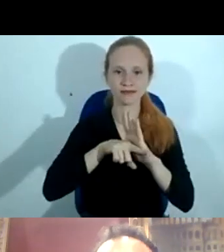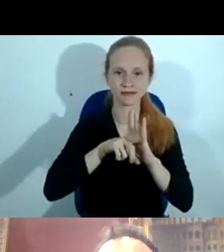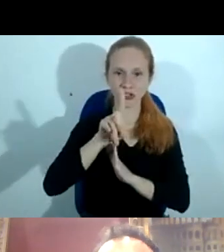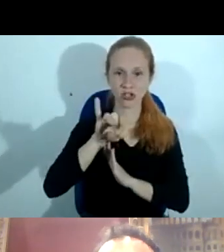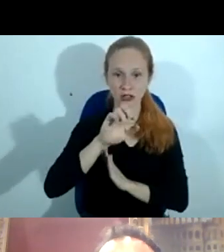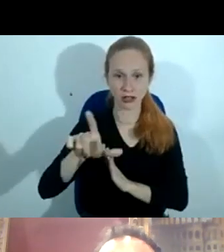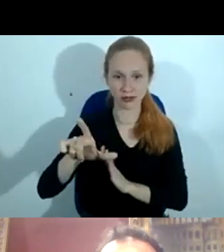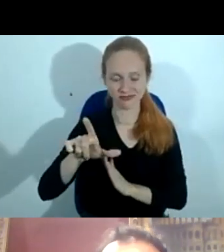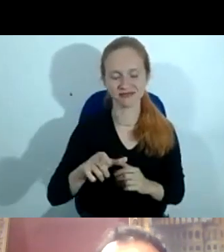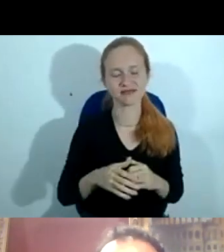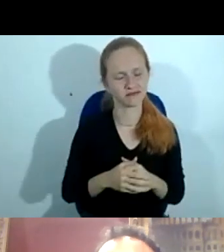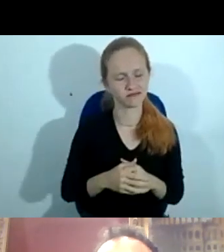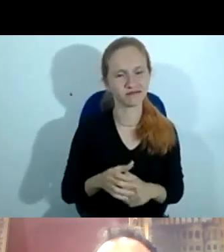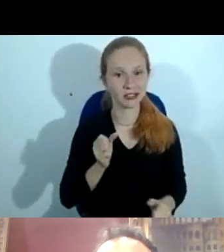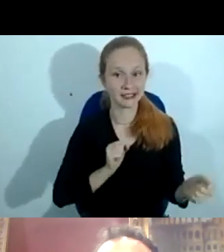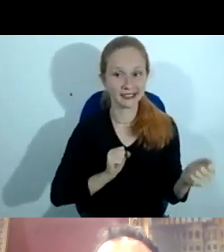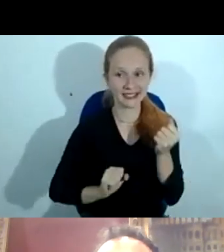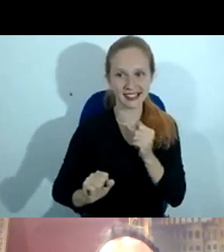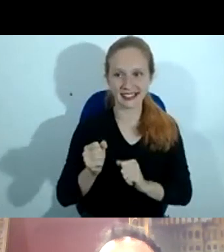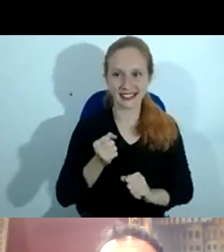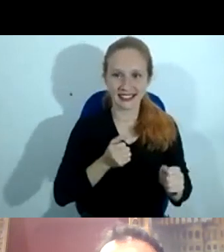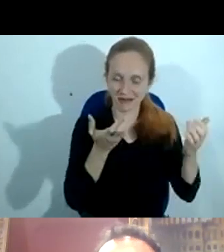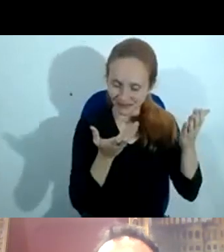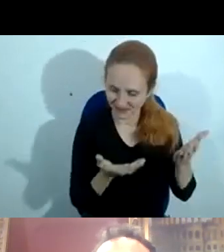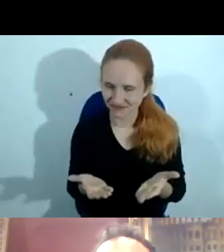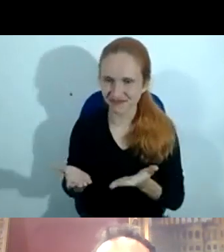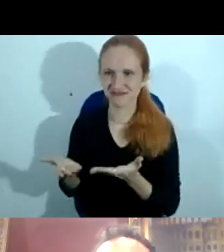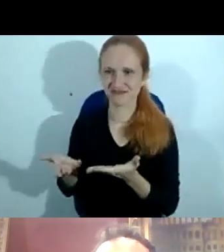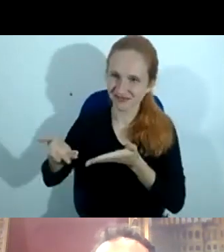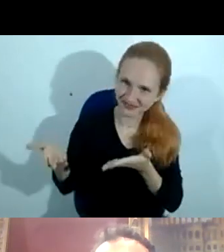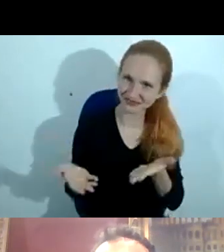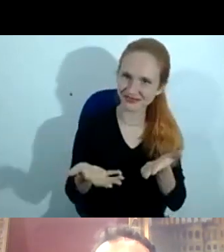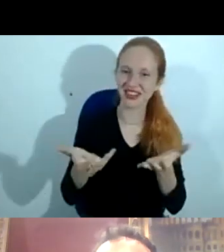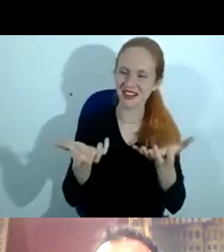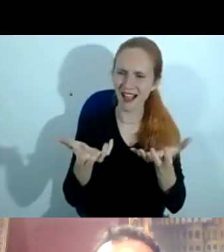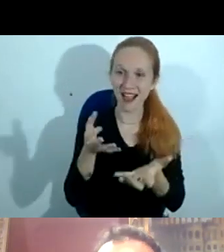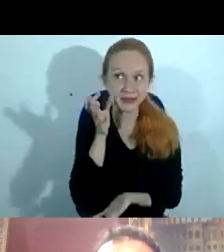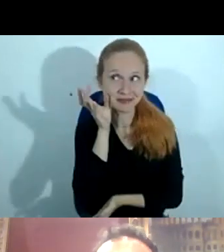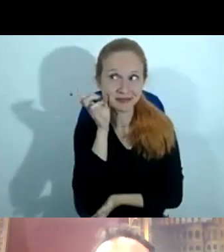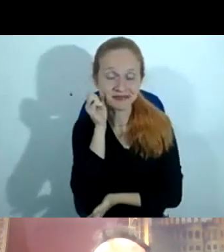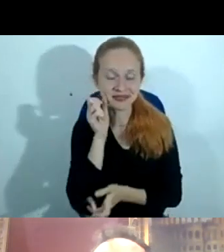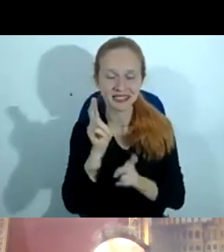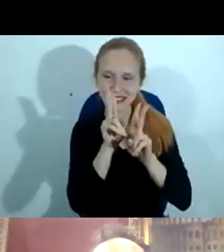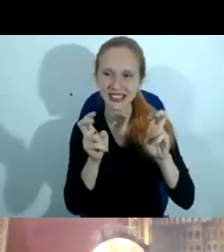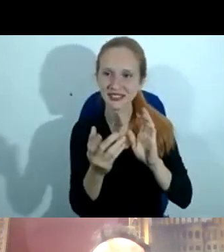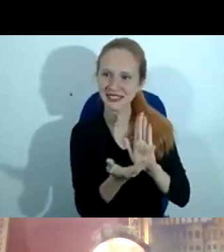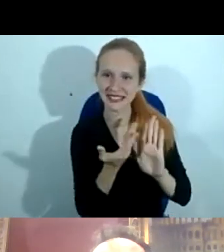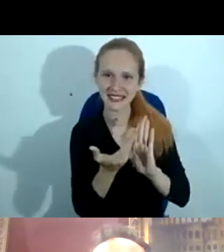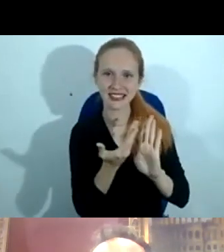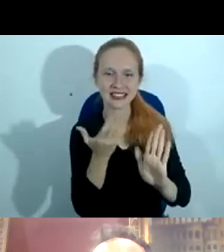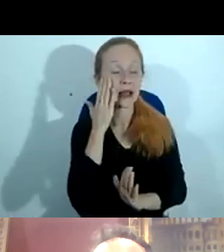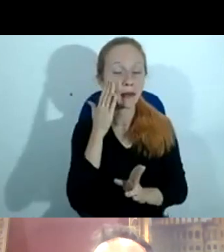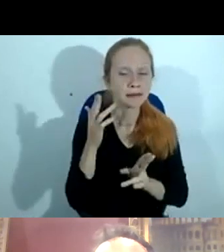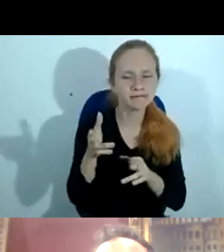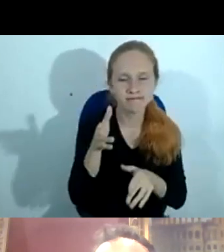Com grande ansiedade que eu passo a palavra para ele porque quero muito ouvir a apresentação dele sobre o livro e saber um pouquinho